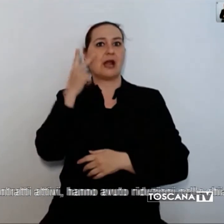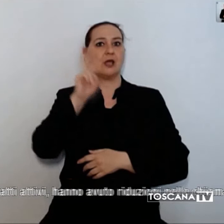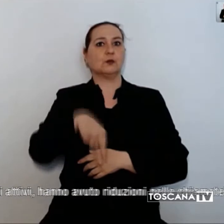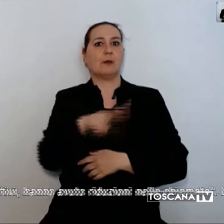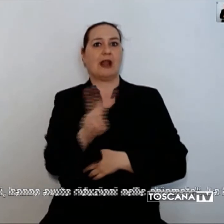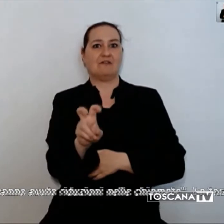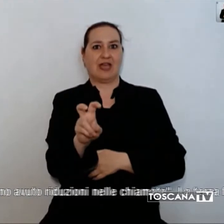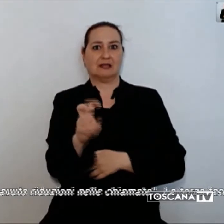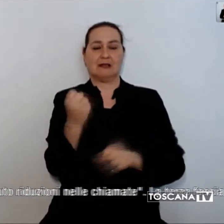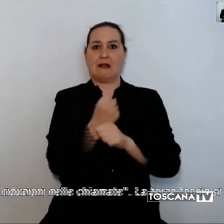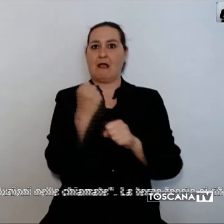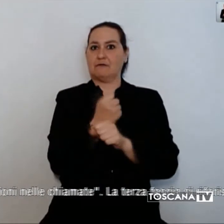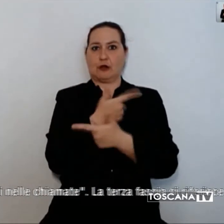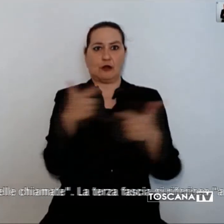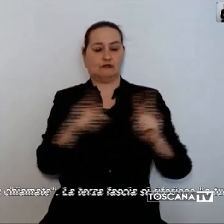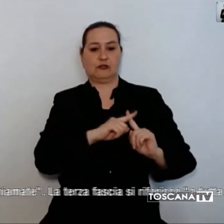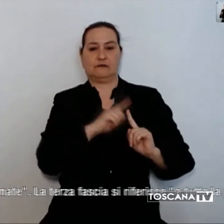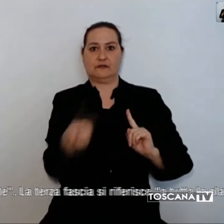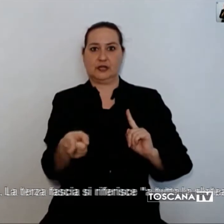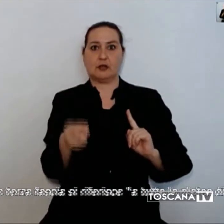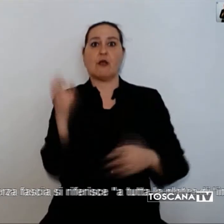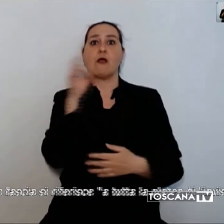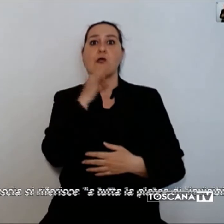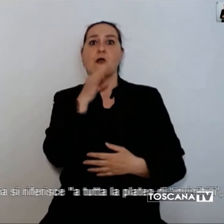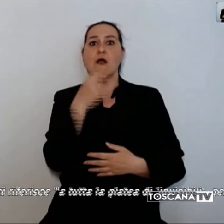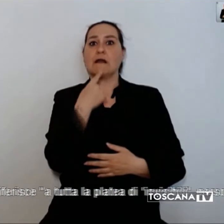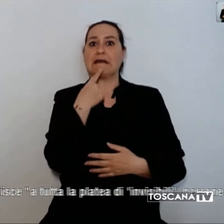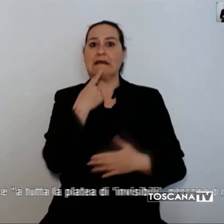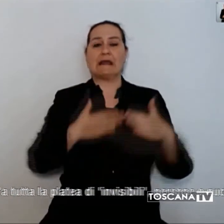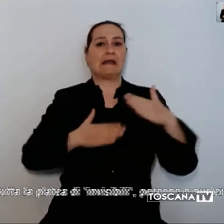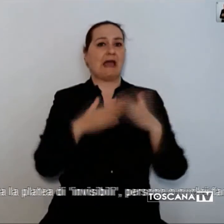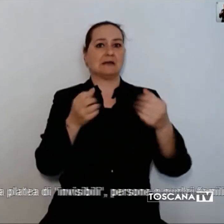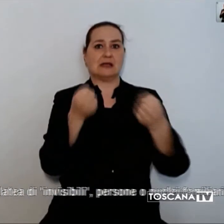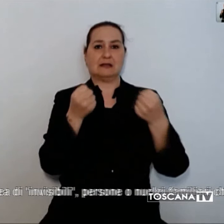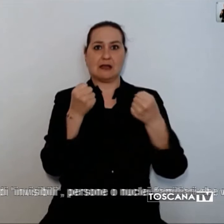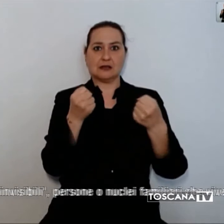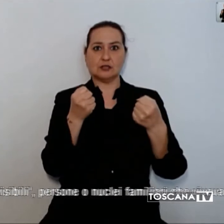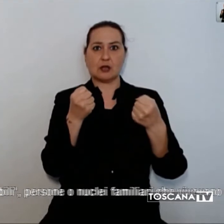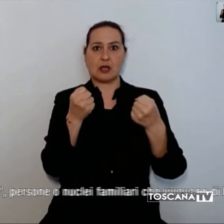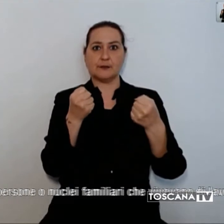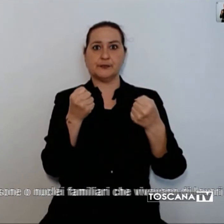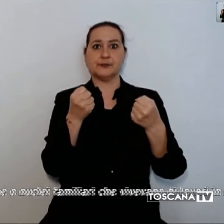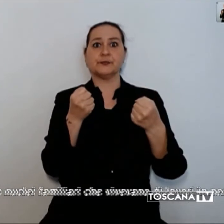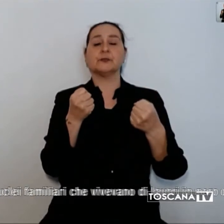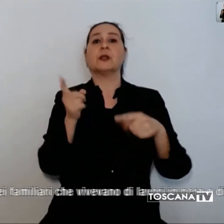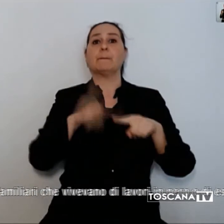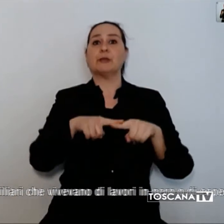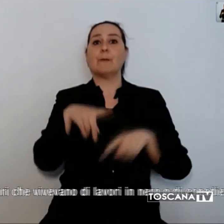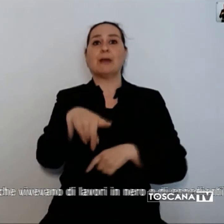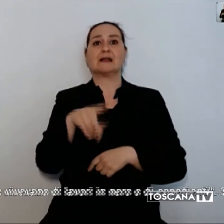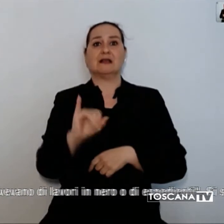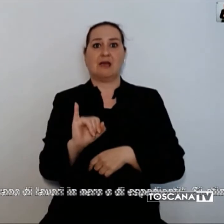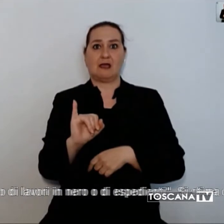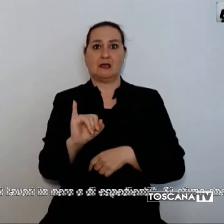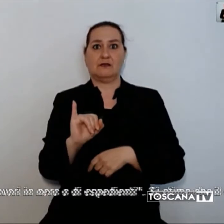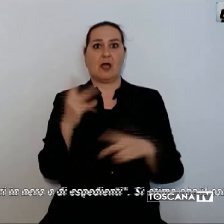perso il lavoro oppure chi è stato messo in cassa integrazione. Partite IVA che hanno visto calare il volume